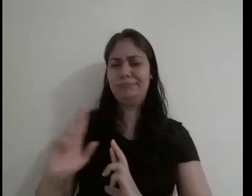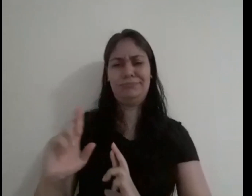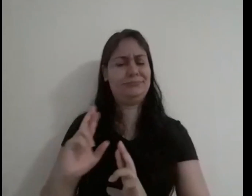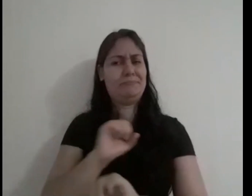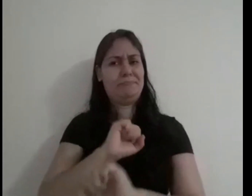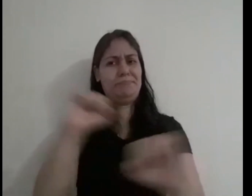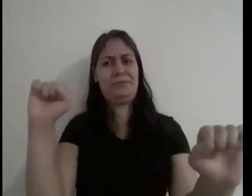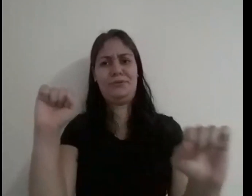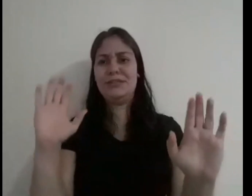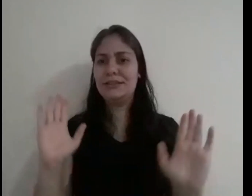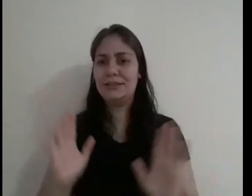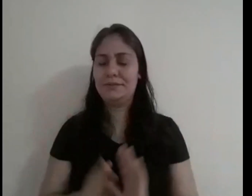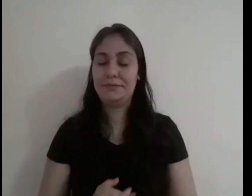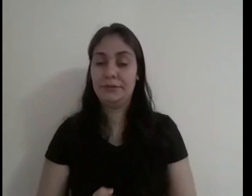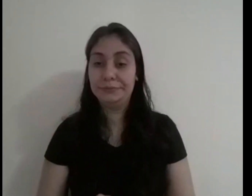impossível ter essas respostas.